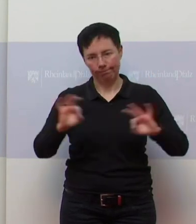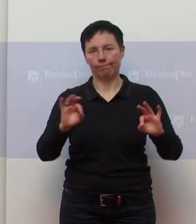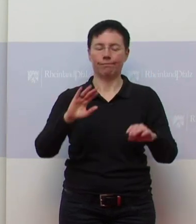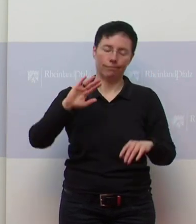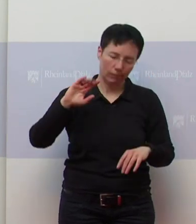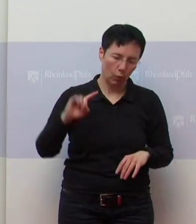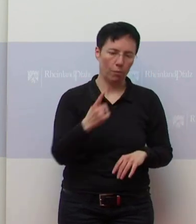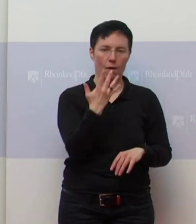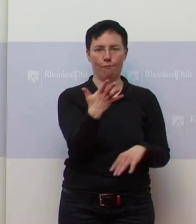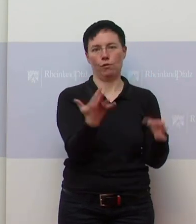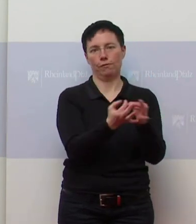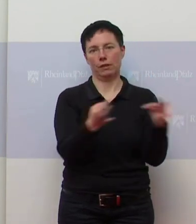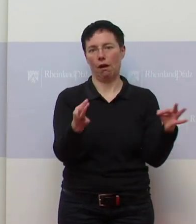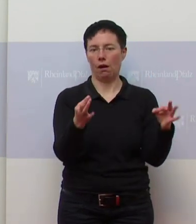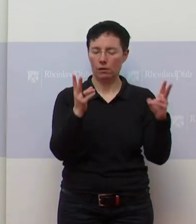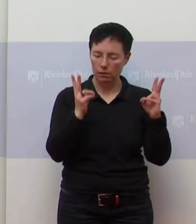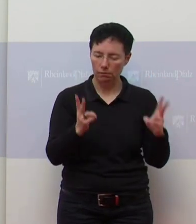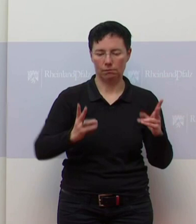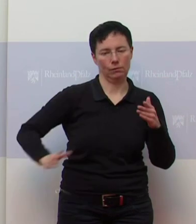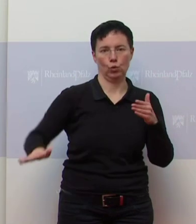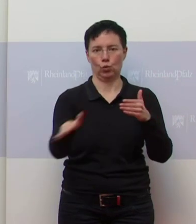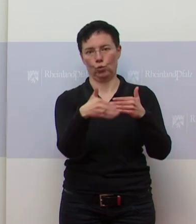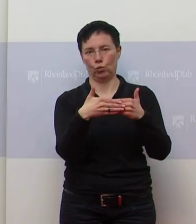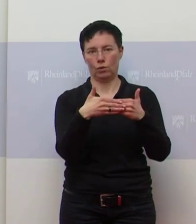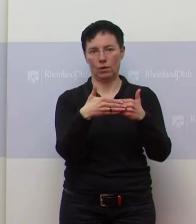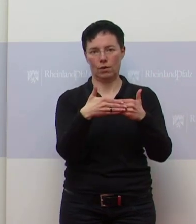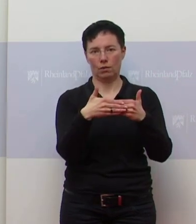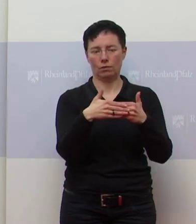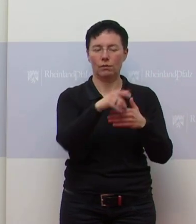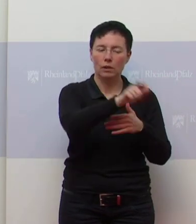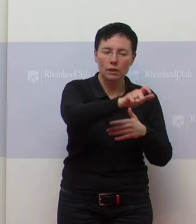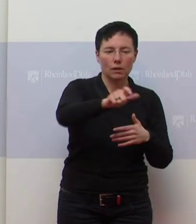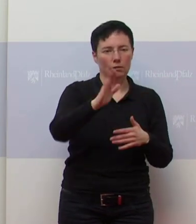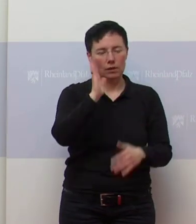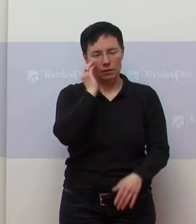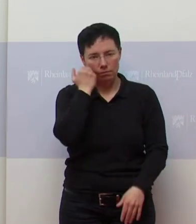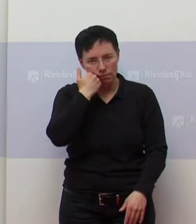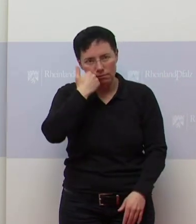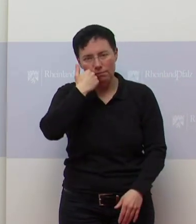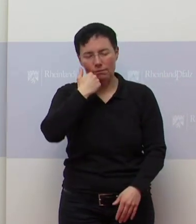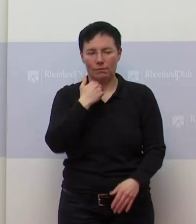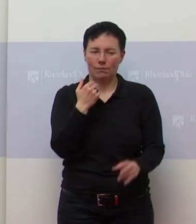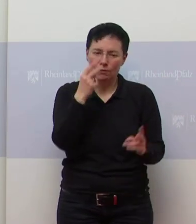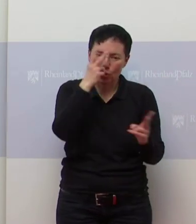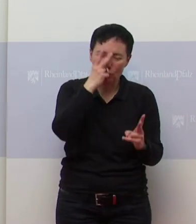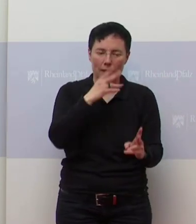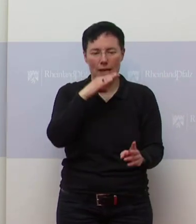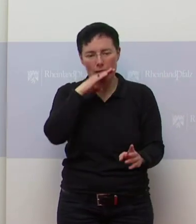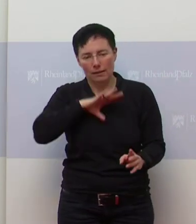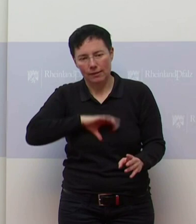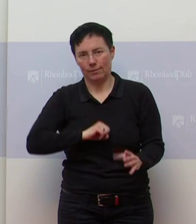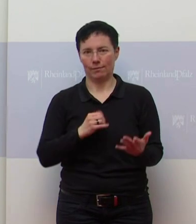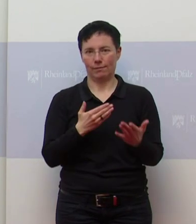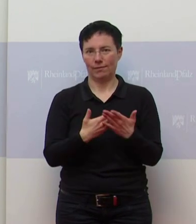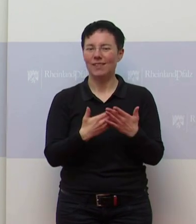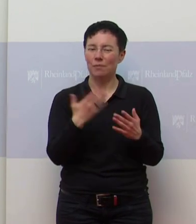Tage richtig dicht und bietet die Leute einfach um Verständnis an dieser Stelle. Und deshalb war auch dieses Thema